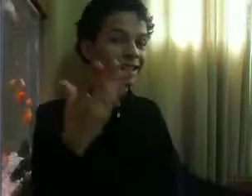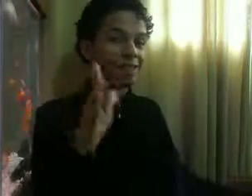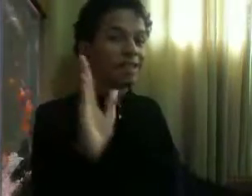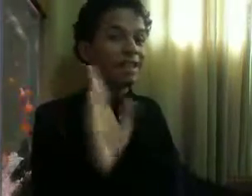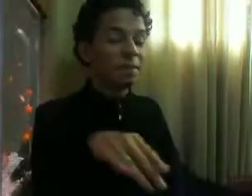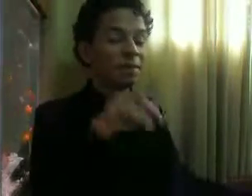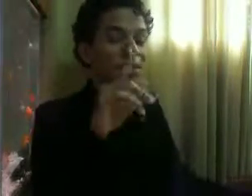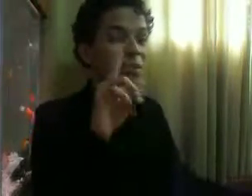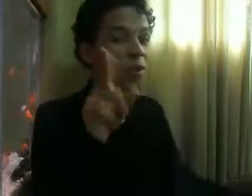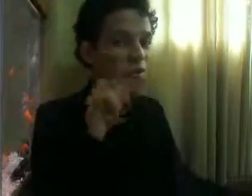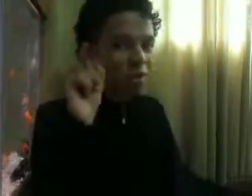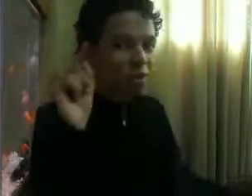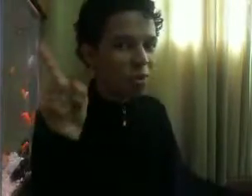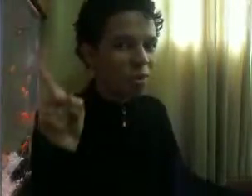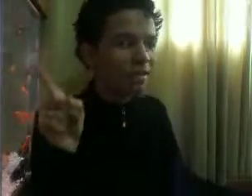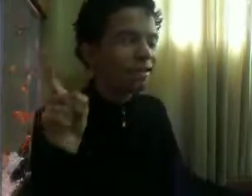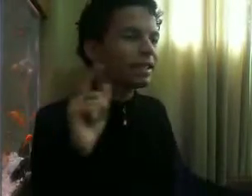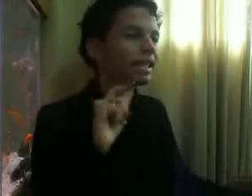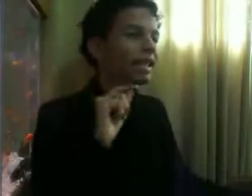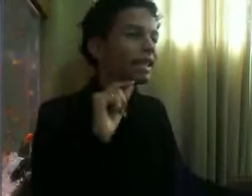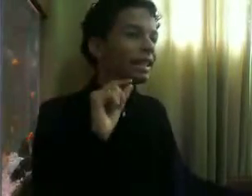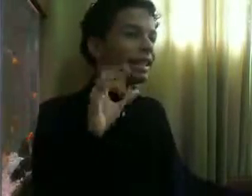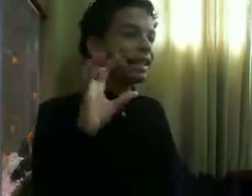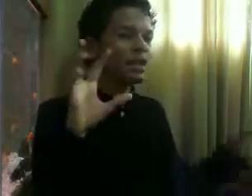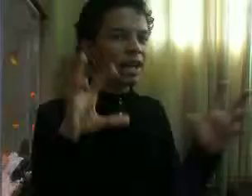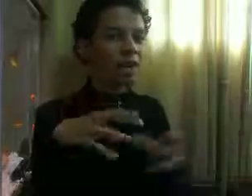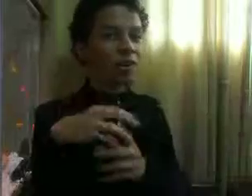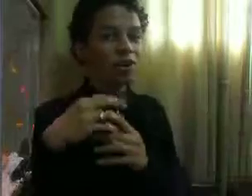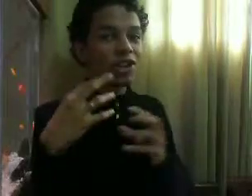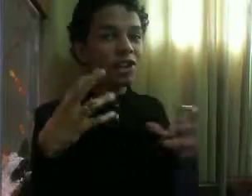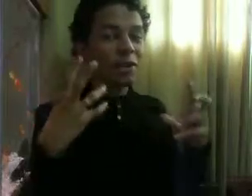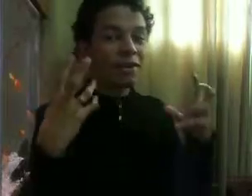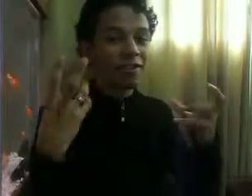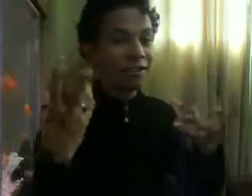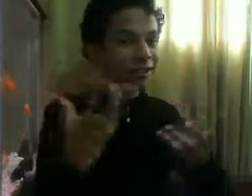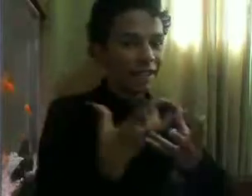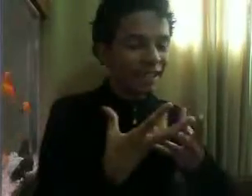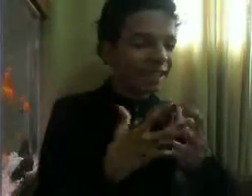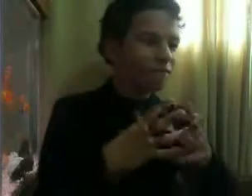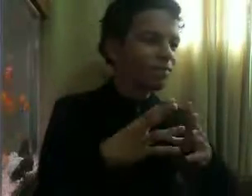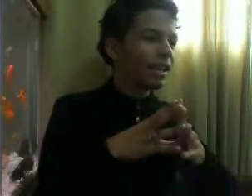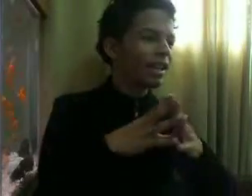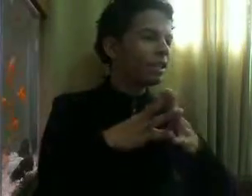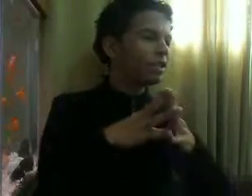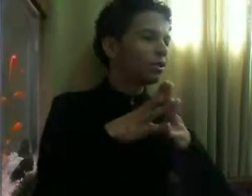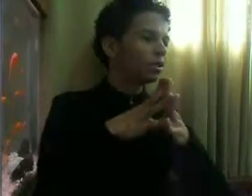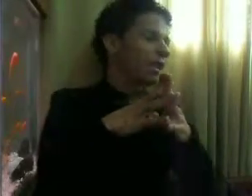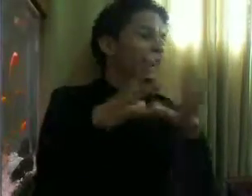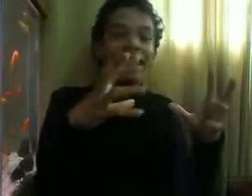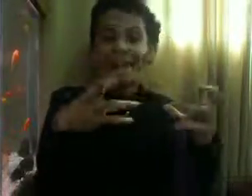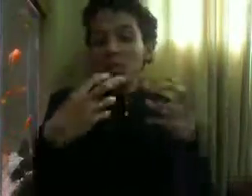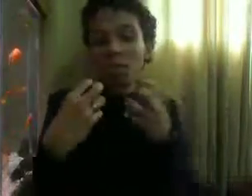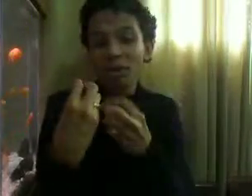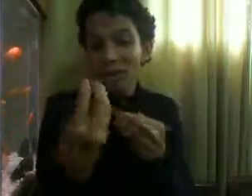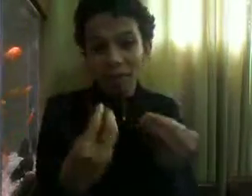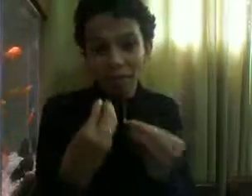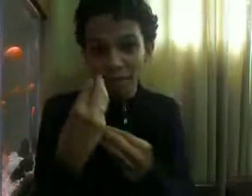sexo Ele ia pra fazer uma outra coisa E isso acabou Gerando uma fama nele Ele era até disputado Pelas